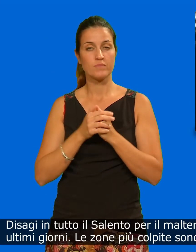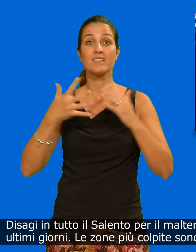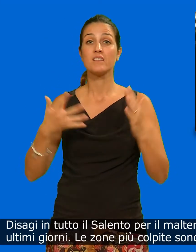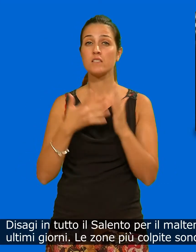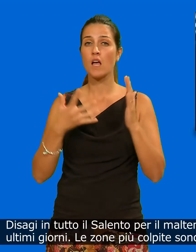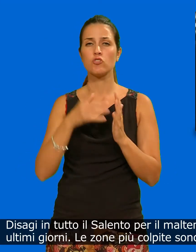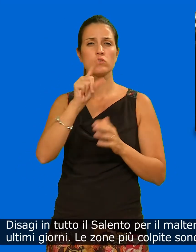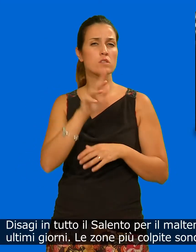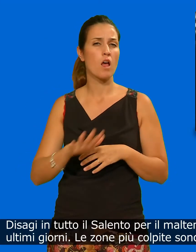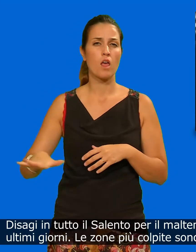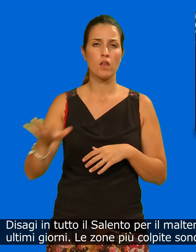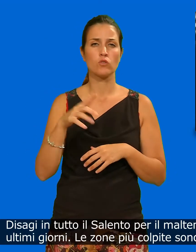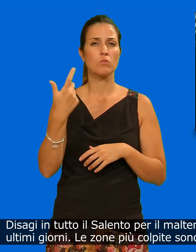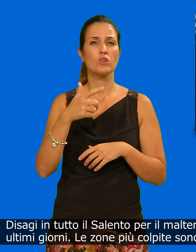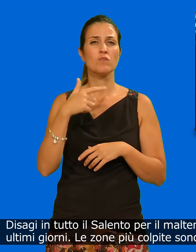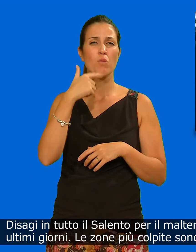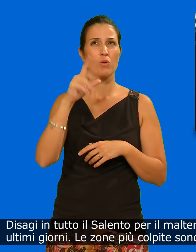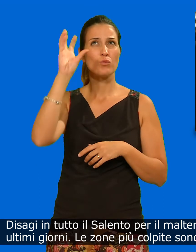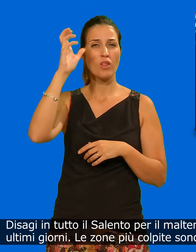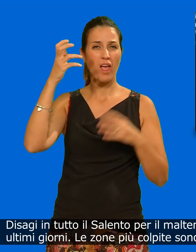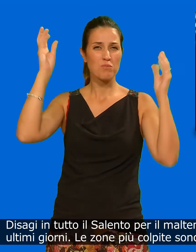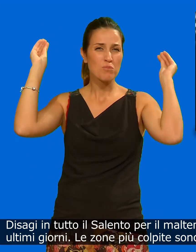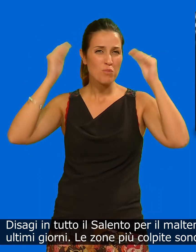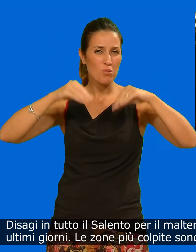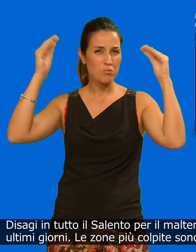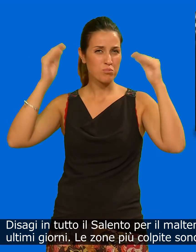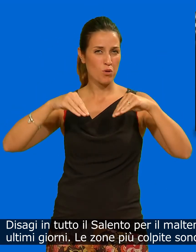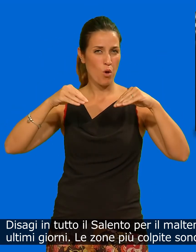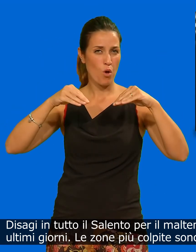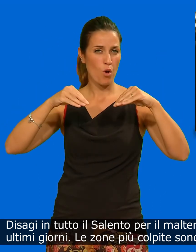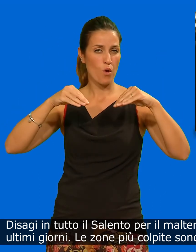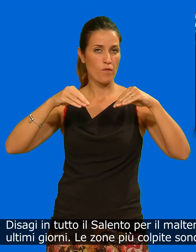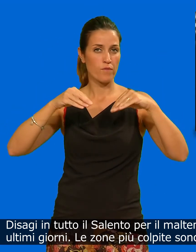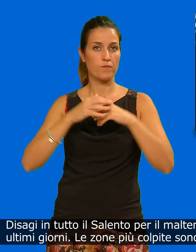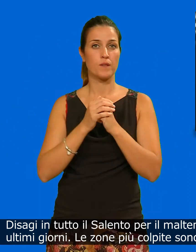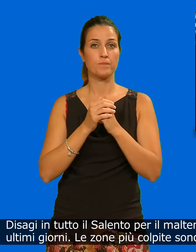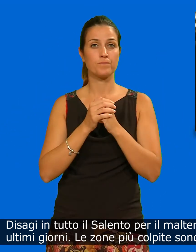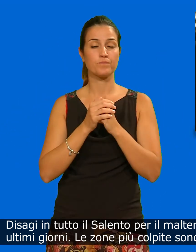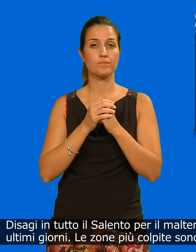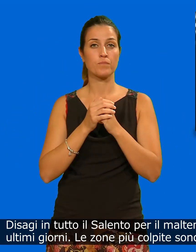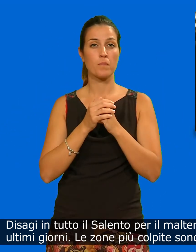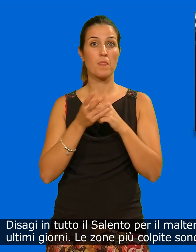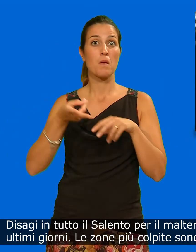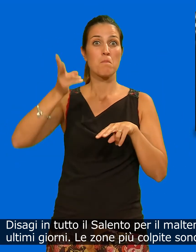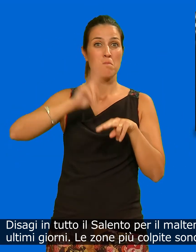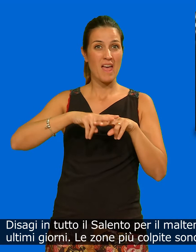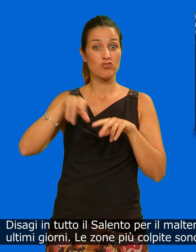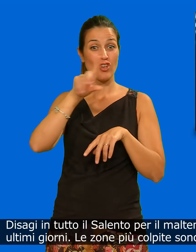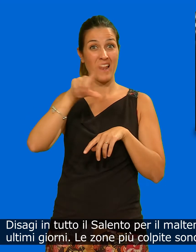salento per il maltempo che si è abbattuto negli ultimi giorni le zone più colpite nel sud della